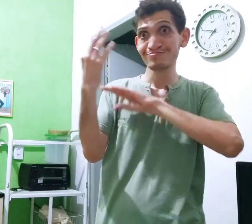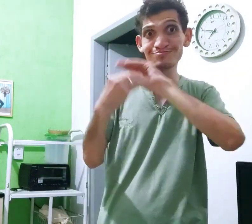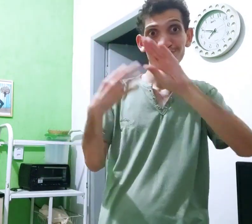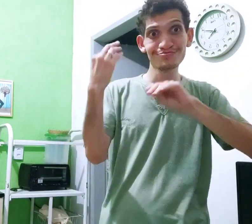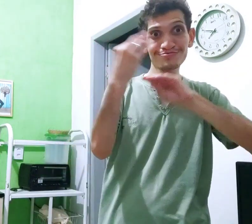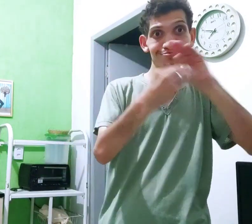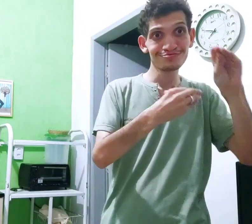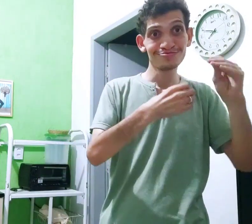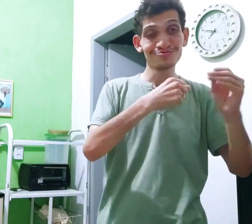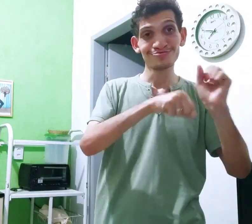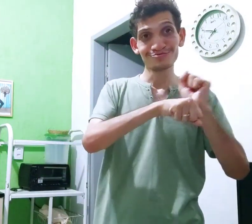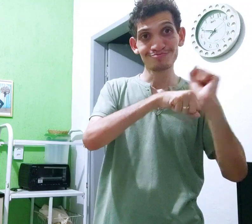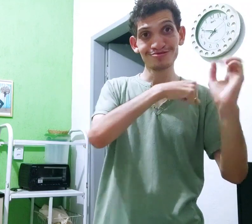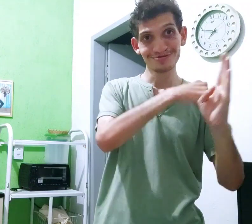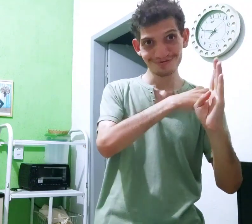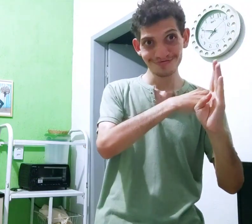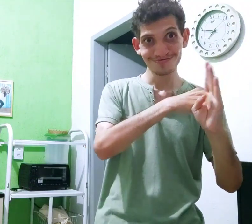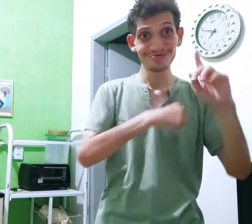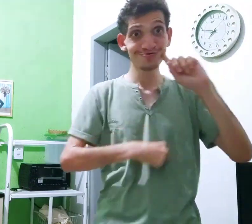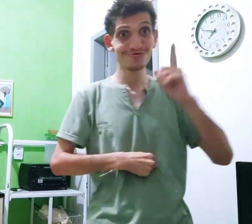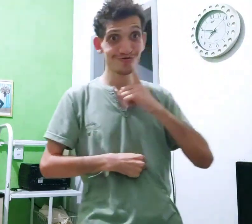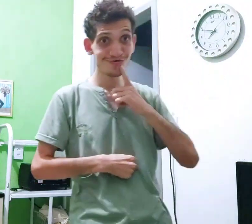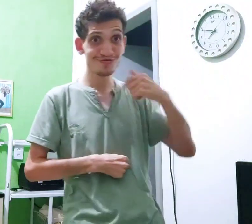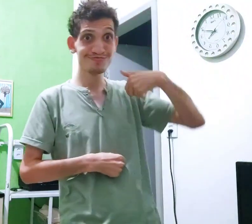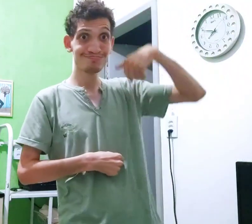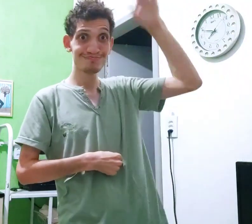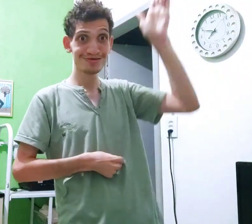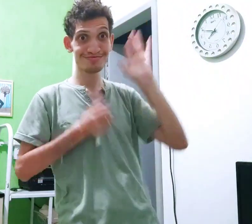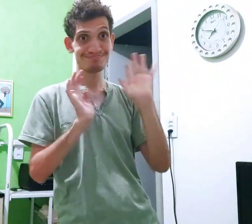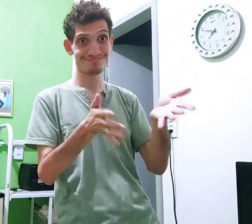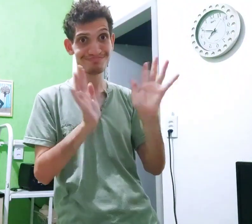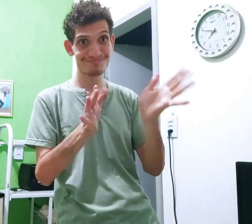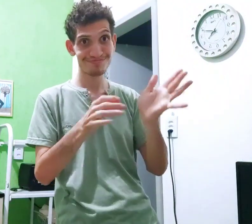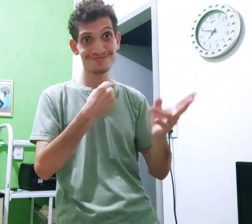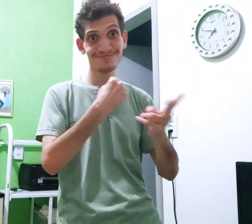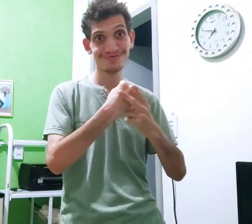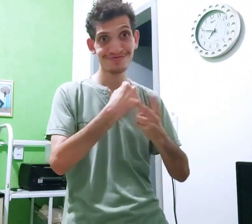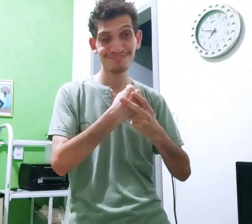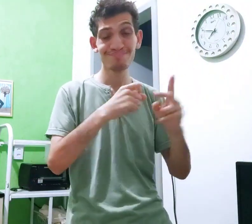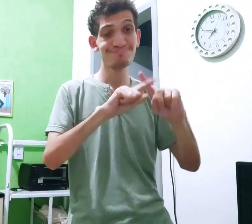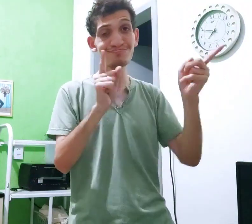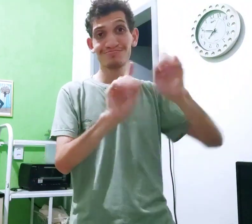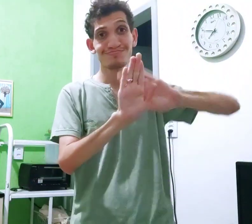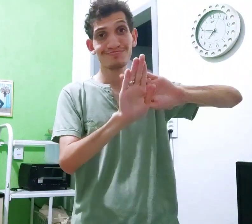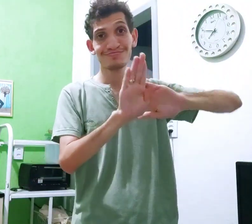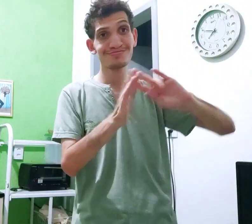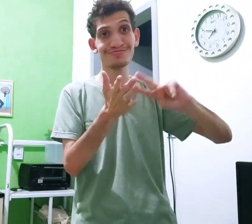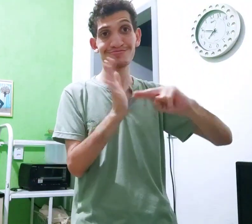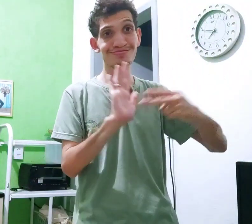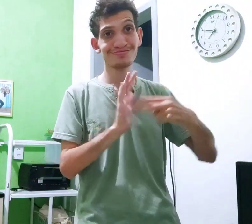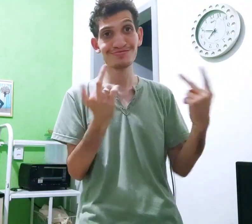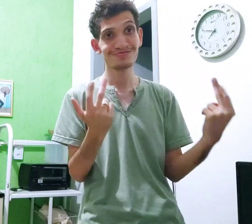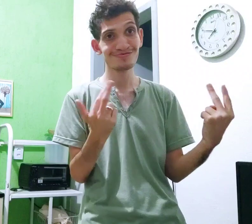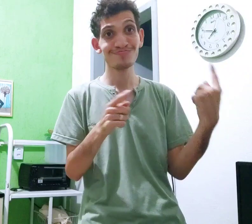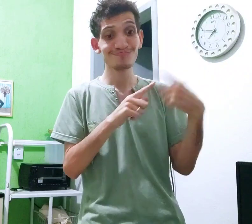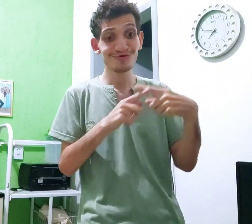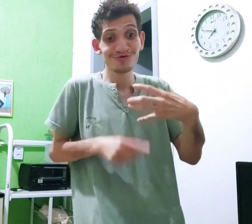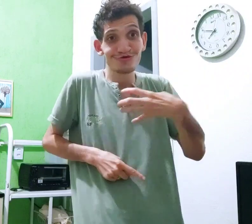ouvintes falam Substantivo Os surdos sinalizam mais o verbo Por trás